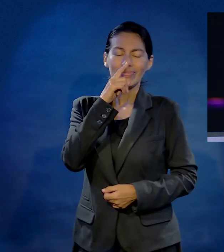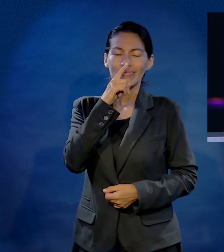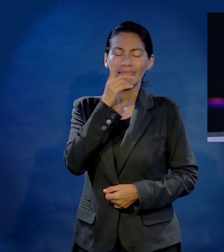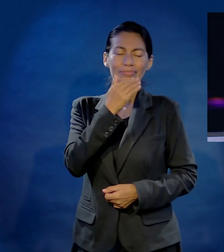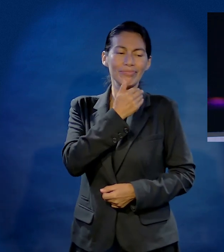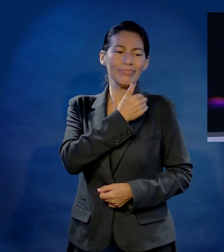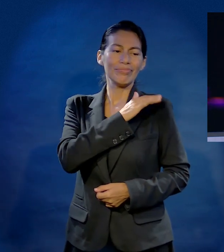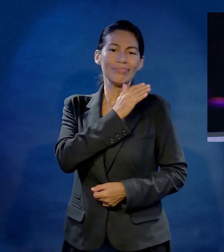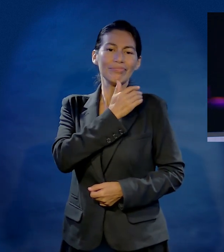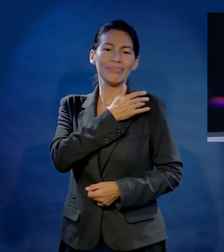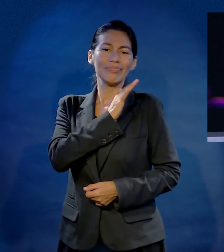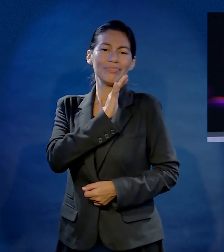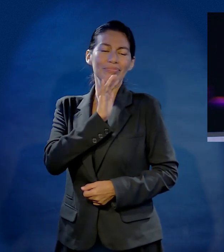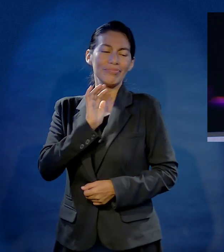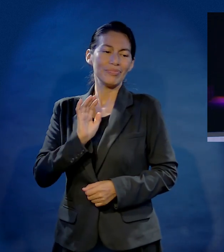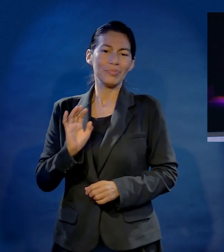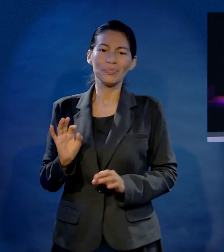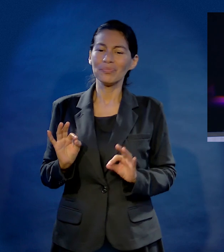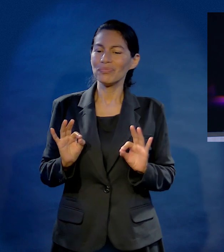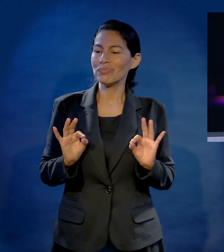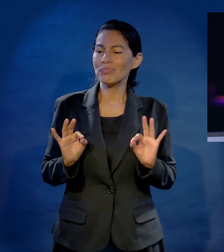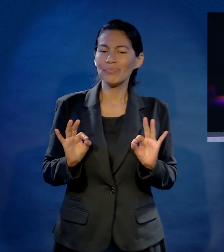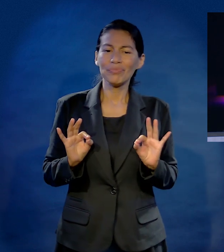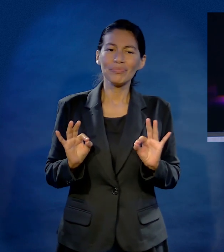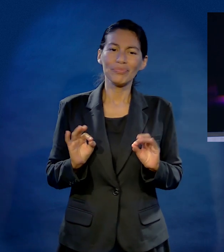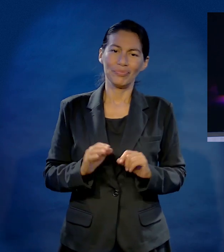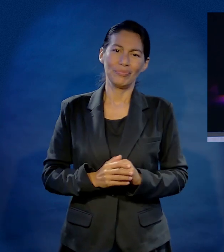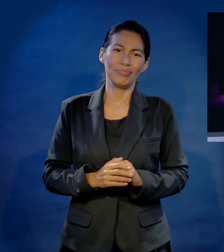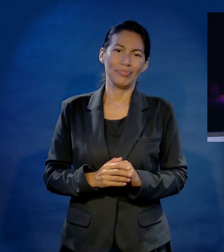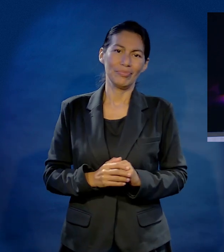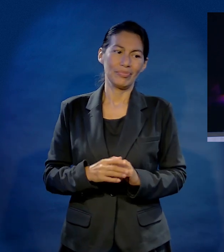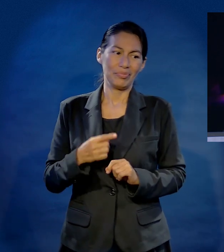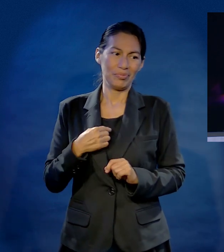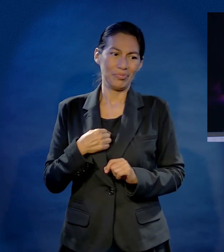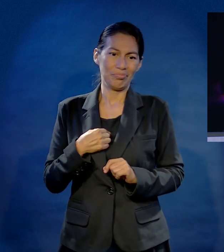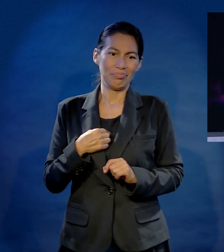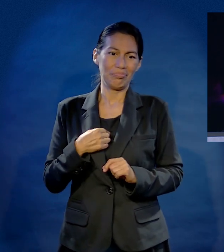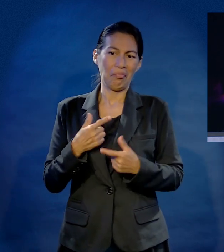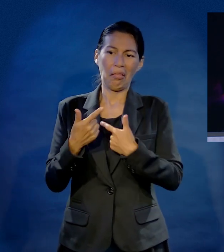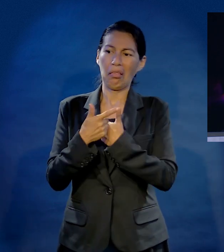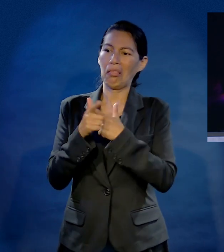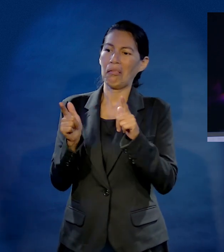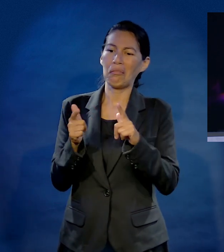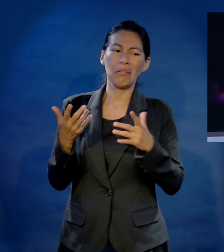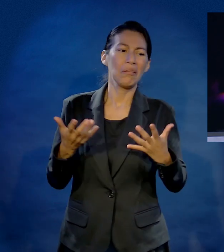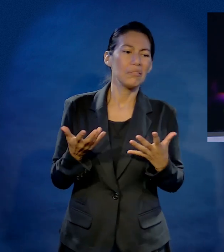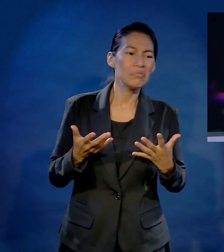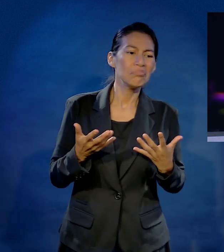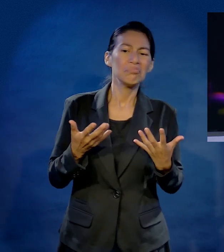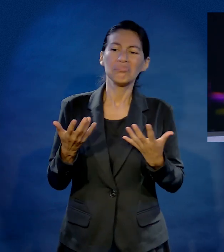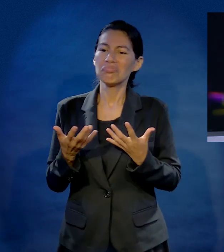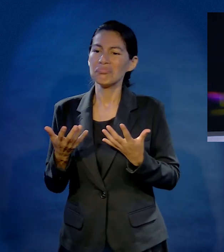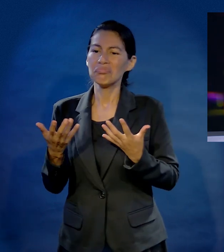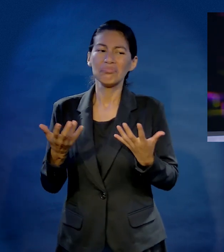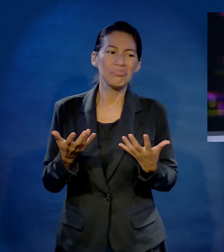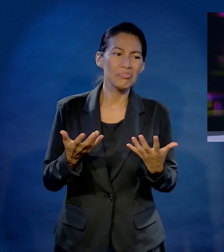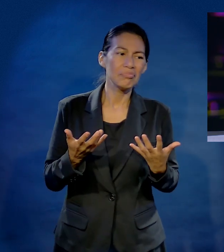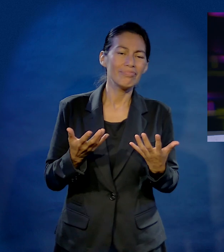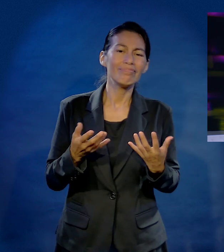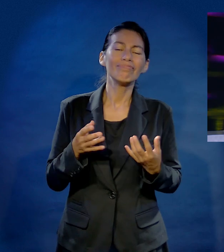Que piensan que el mundo gira alrededor de ellos y que tienen el derecho de jugar con otras personas y